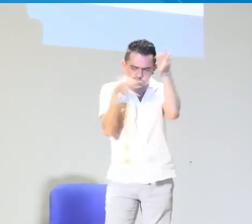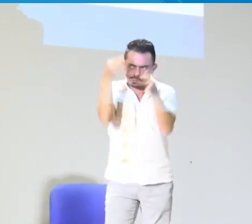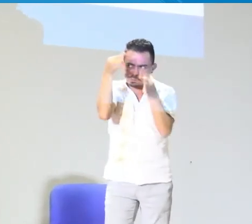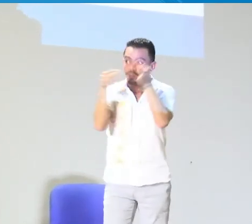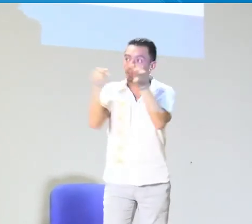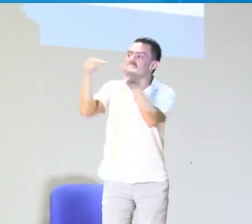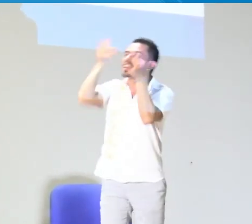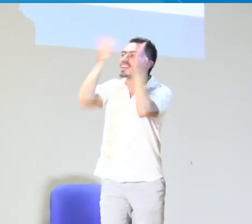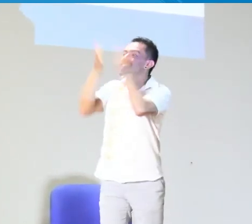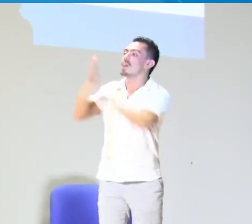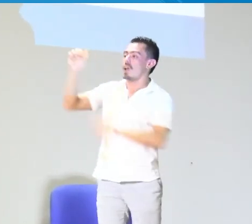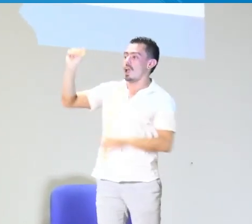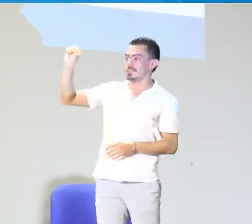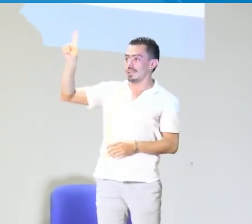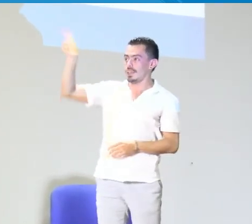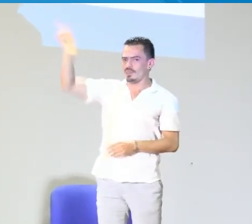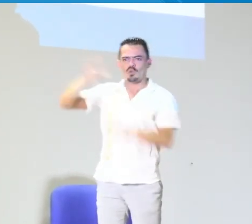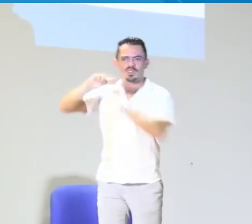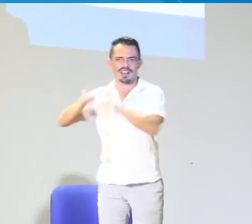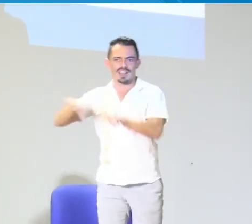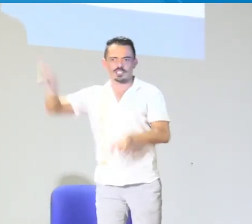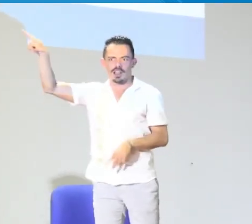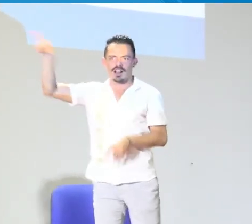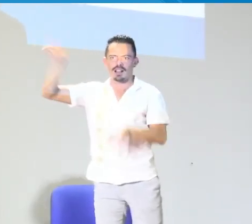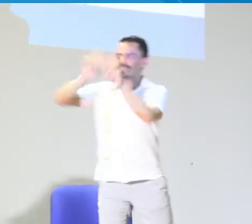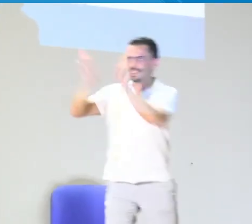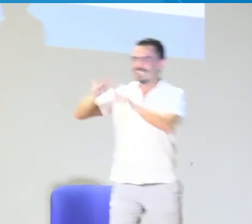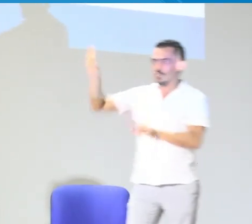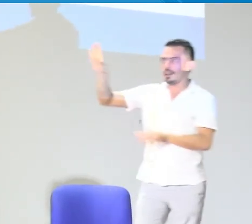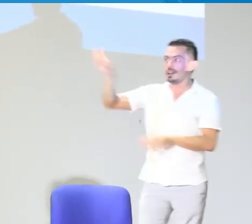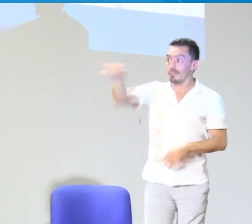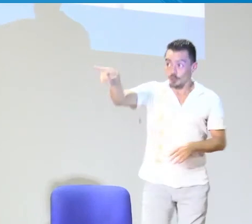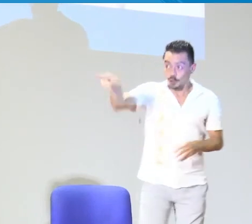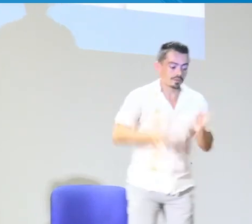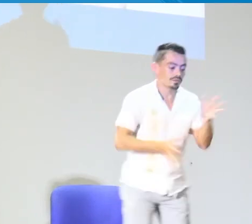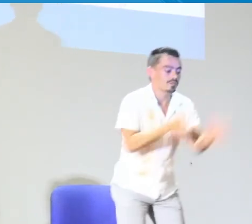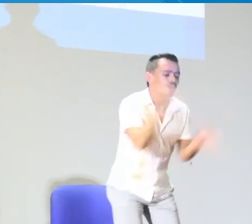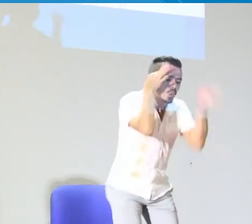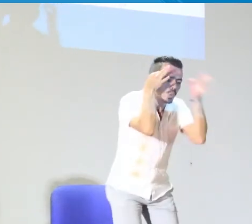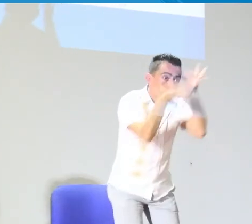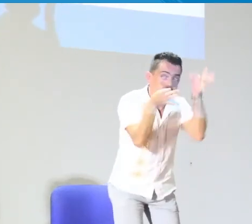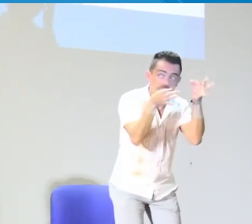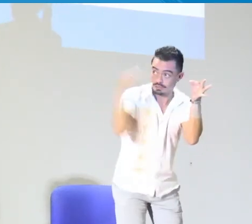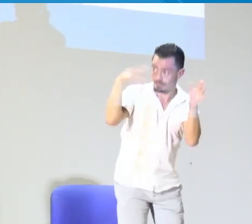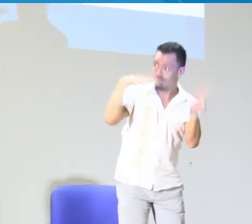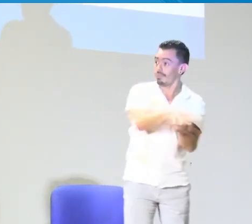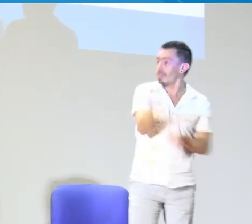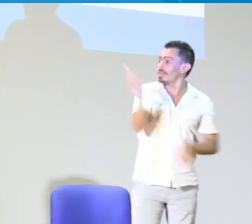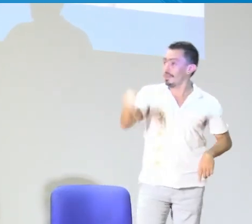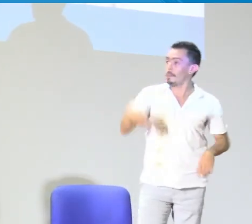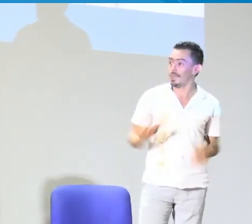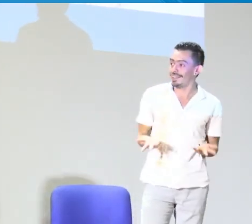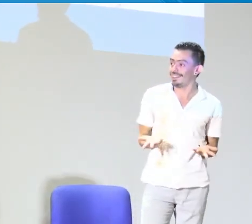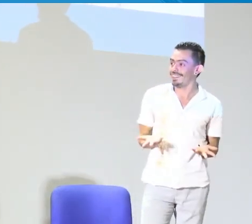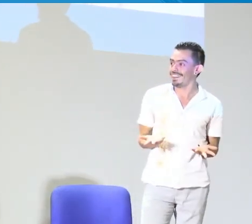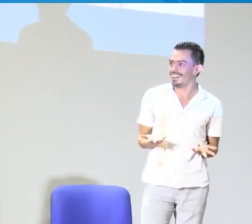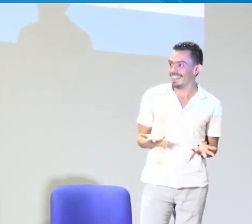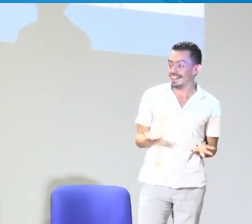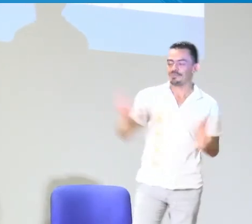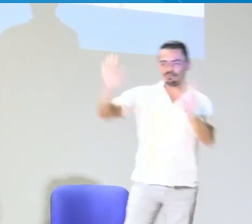Tú, cuando estabas haciendo la pregunta, utilizaste esta seña, ¿sí? Que es de, hay lengua de señas americana, ¿sí? Por